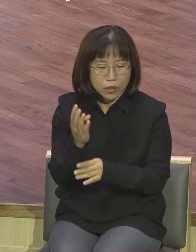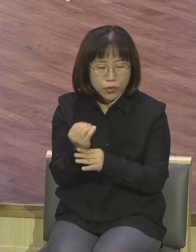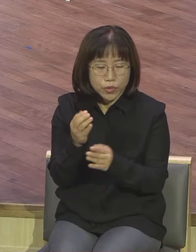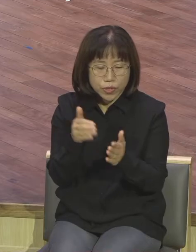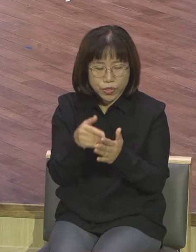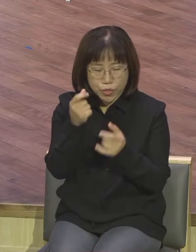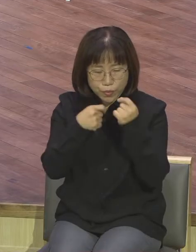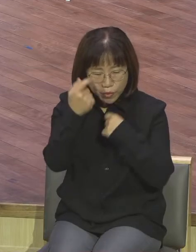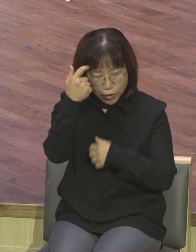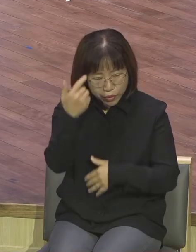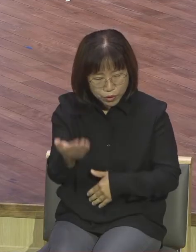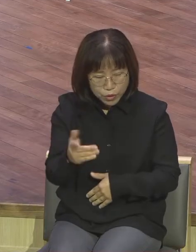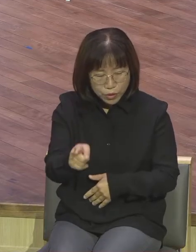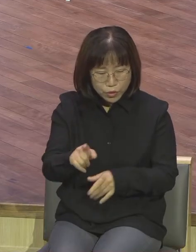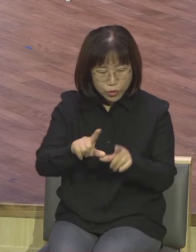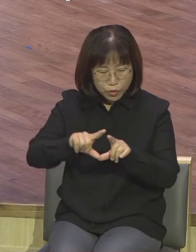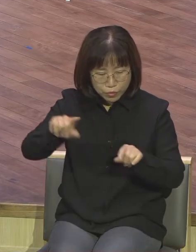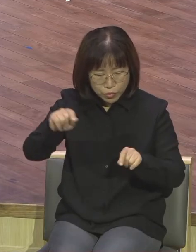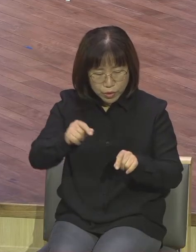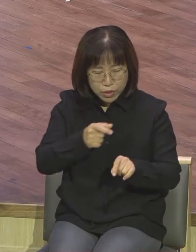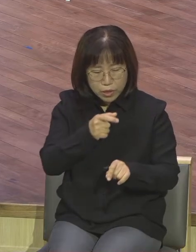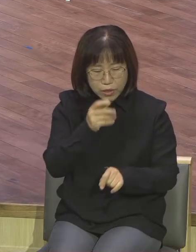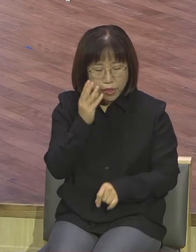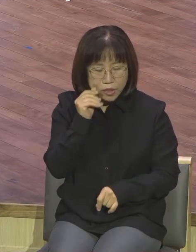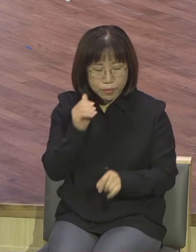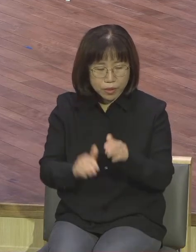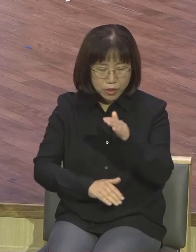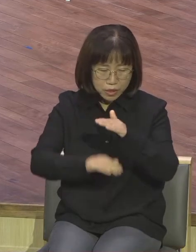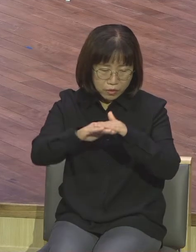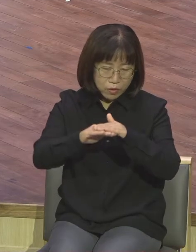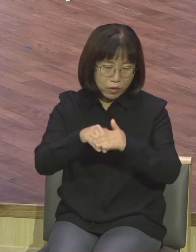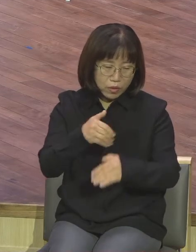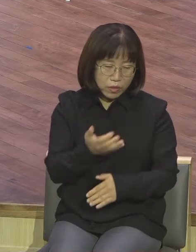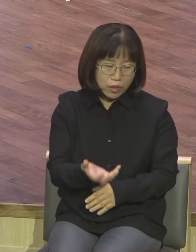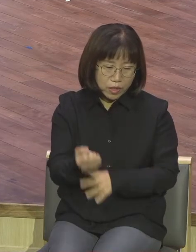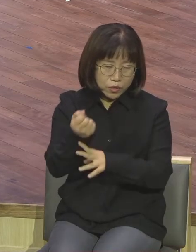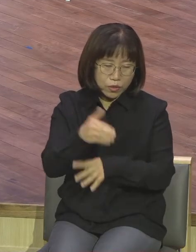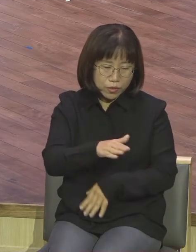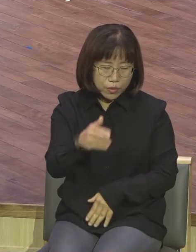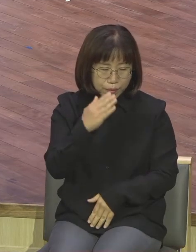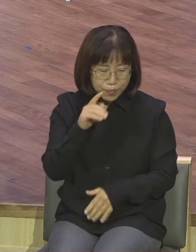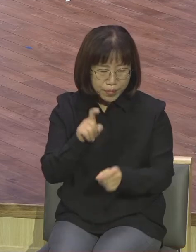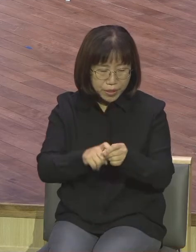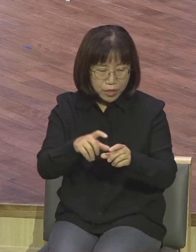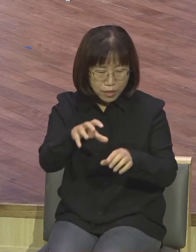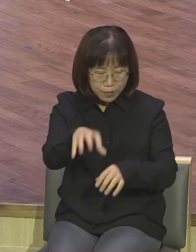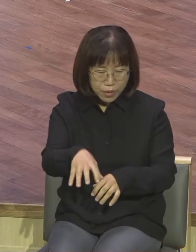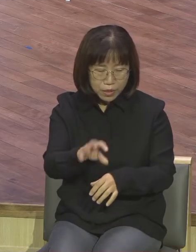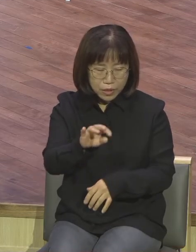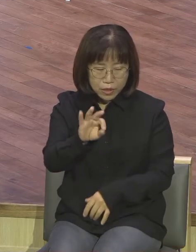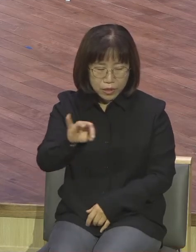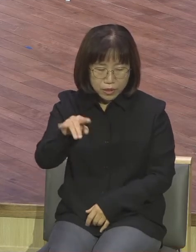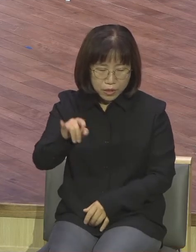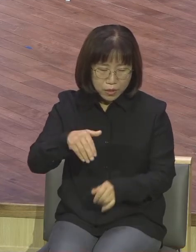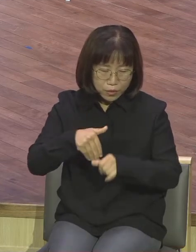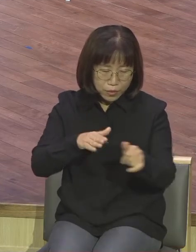언제까지 슬퍼하겠느냐 너는 뿔에 기름을 채워가지고 가라 내가 너를 베들렘 사람 이세에게로 보내리니